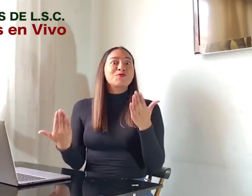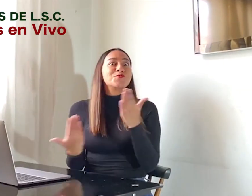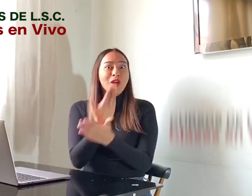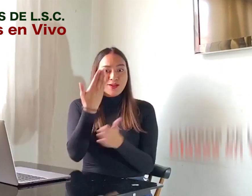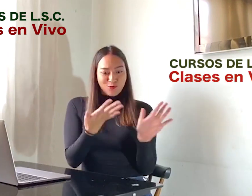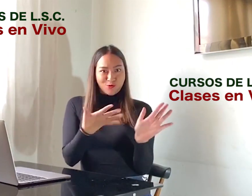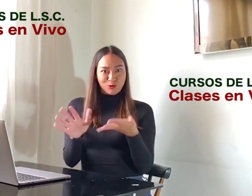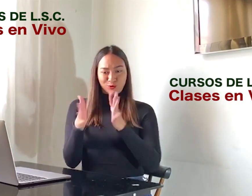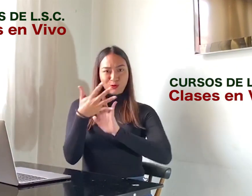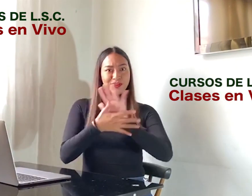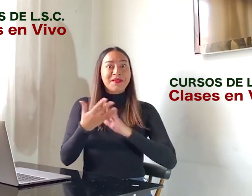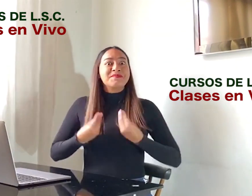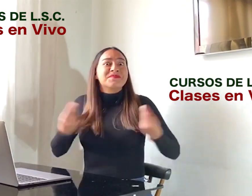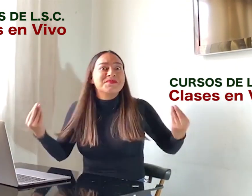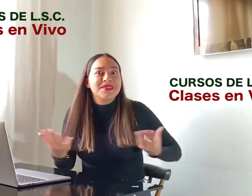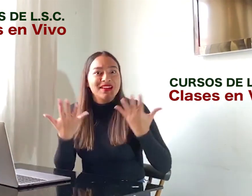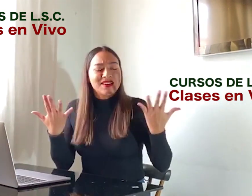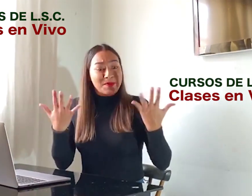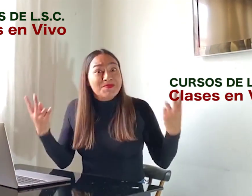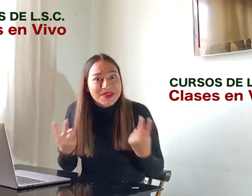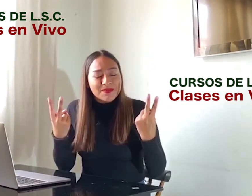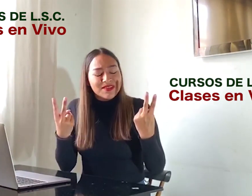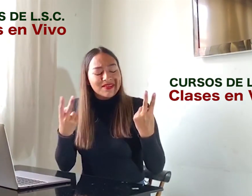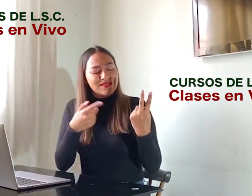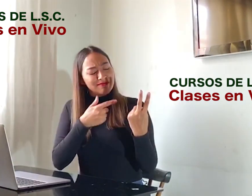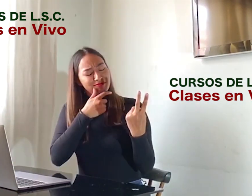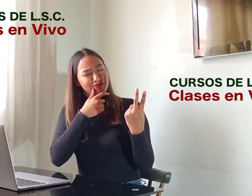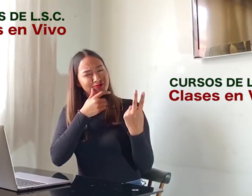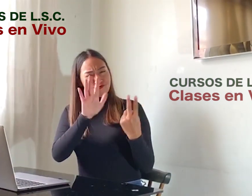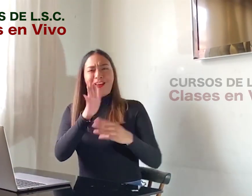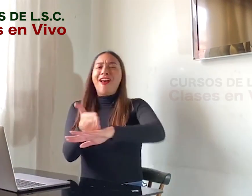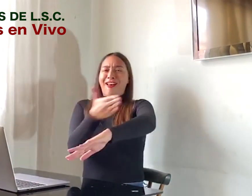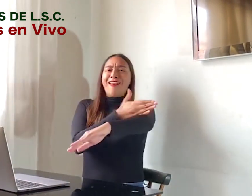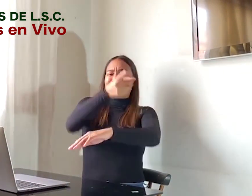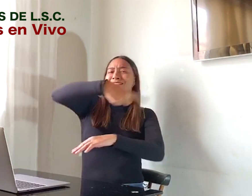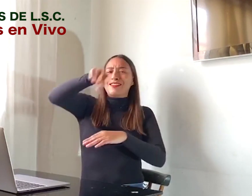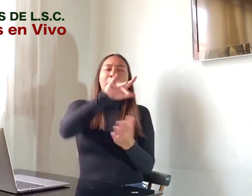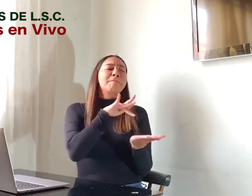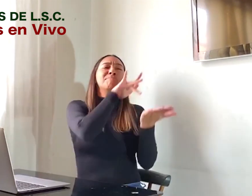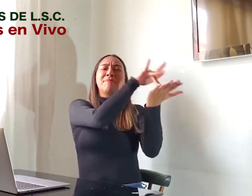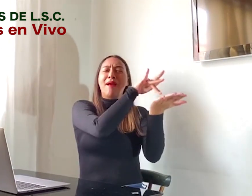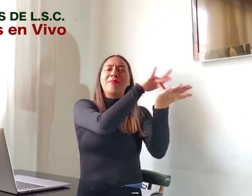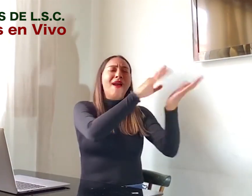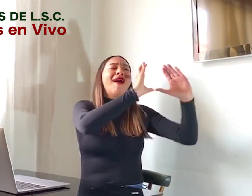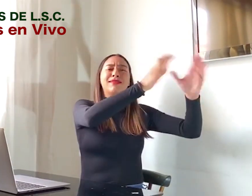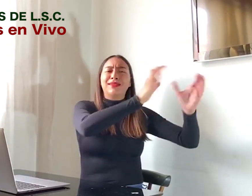nuestros nuevos cursos de lengua de señas colombiana con clases en vivo. Estos cursos te permiten